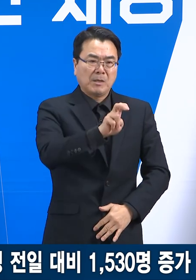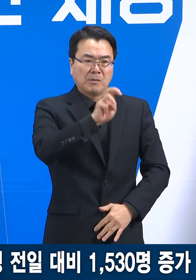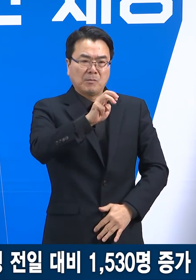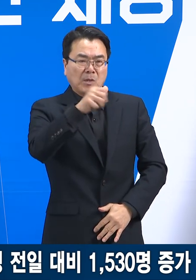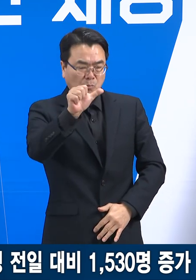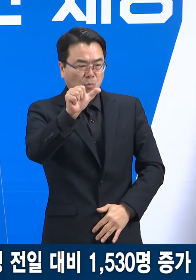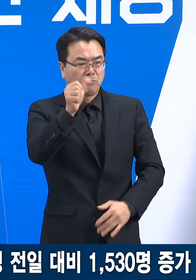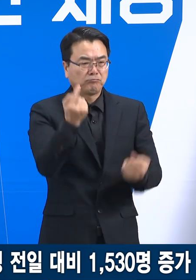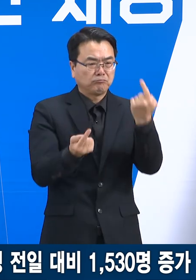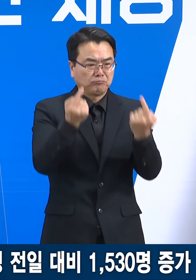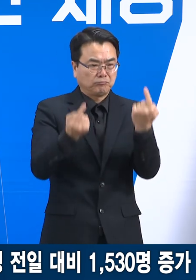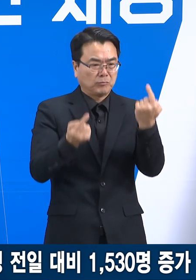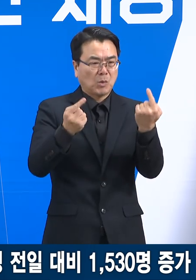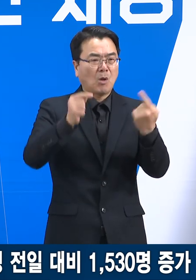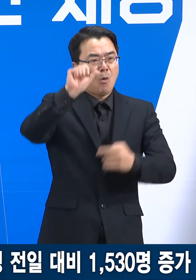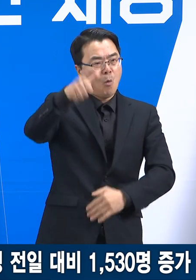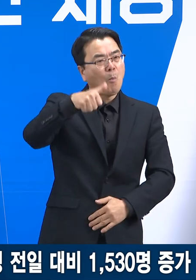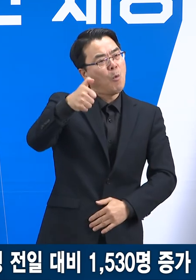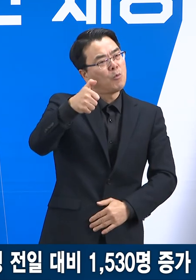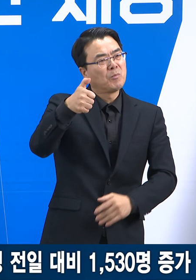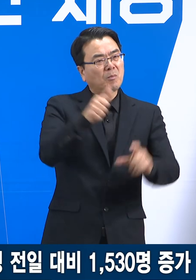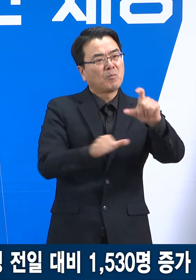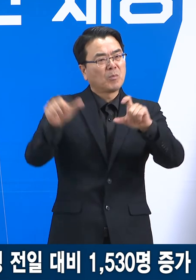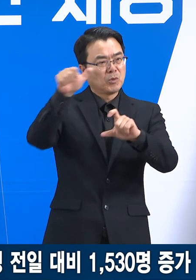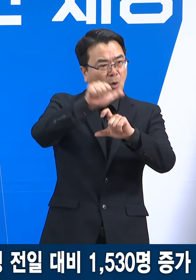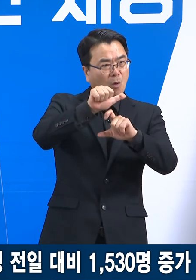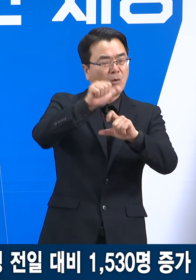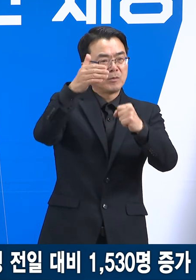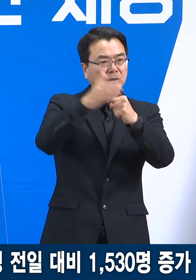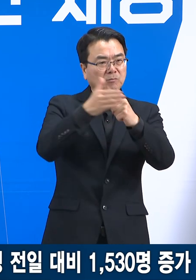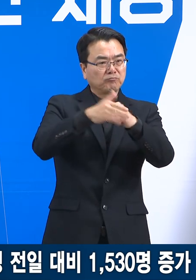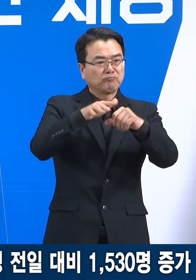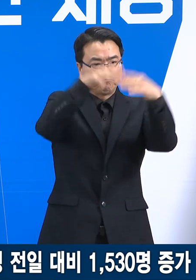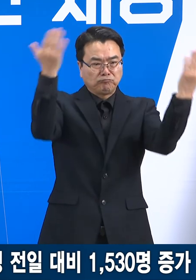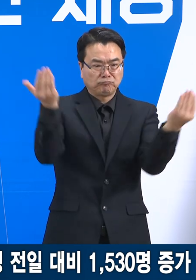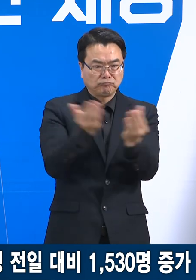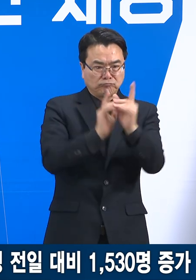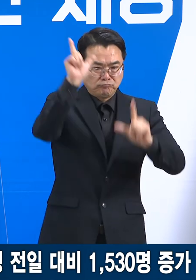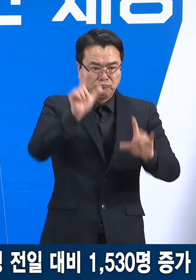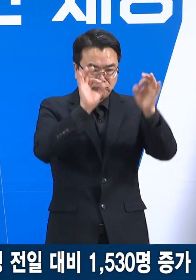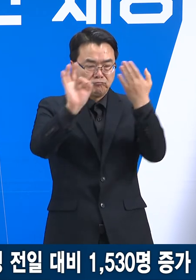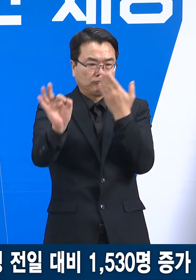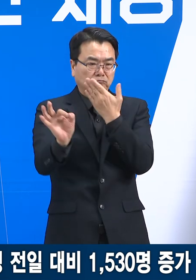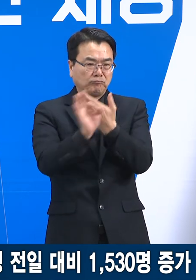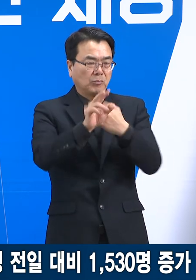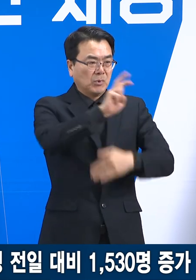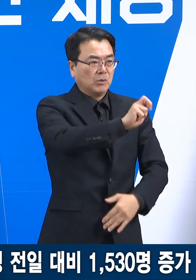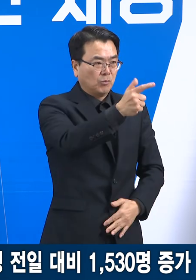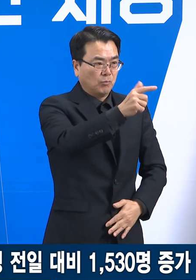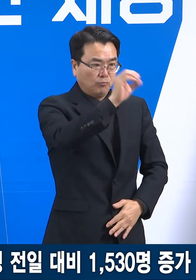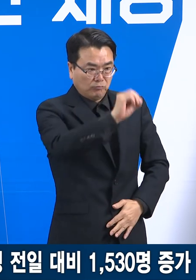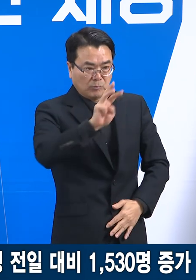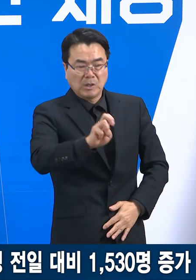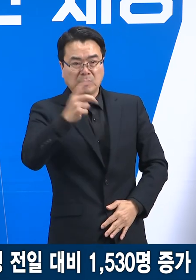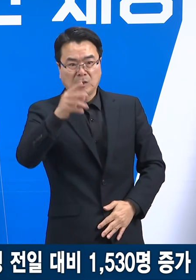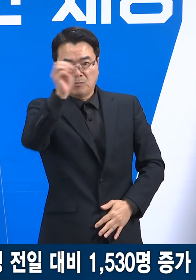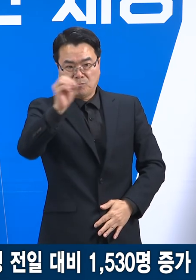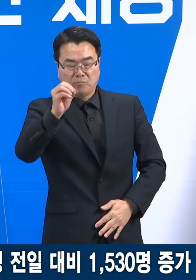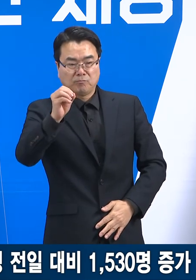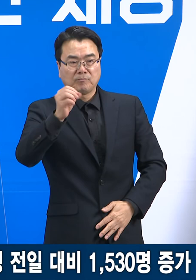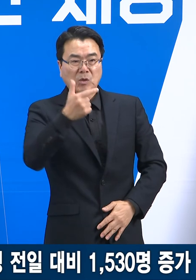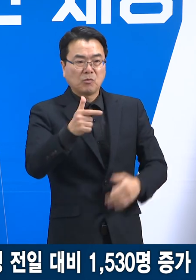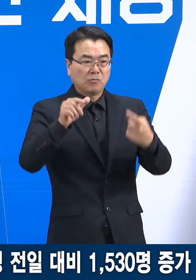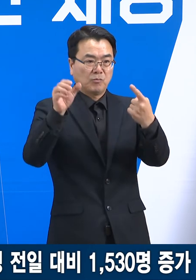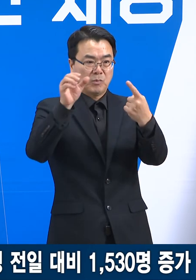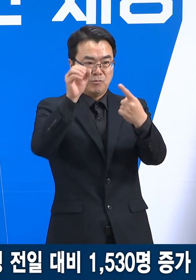557명 증가한 수치이며 전체 확진자에서 차지하는 비율은 26%에서 32%로 6